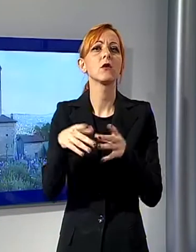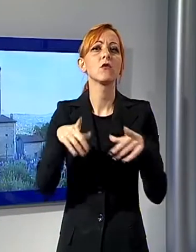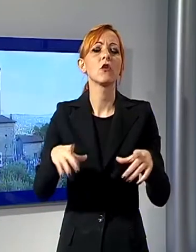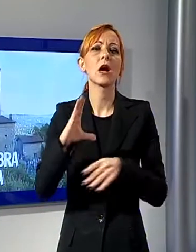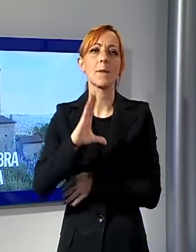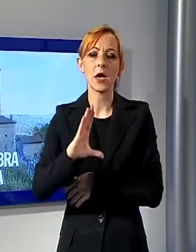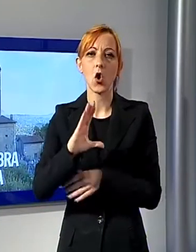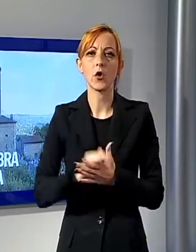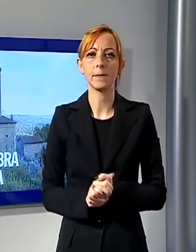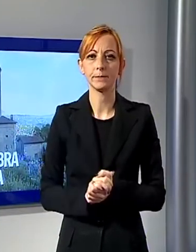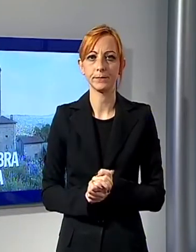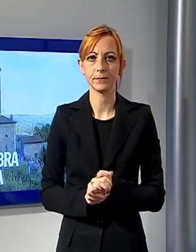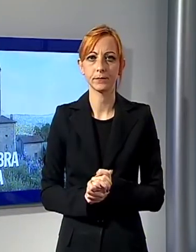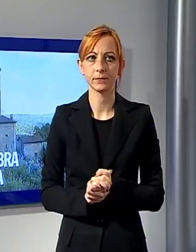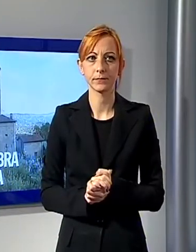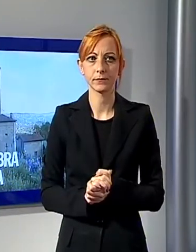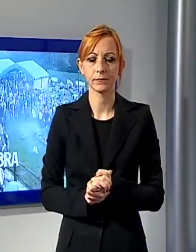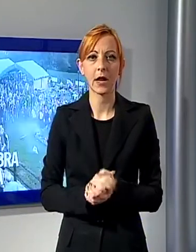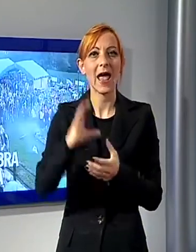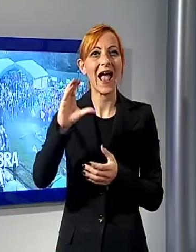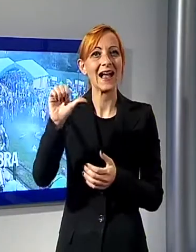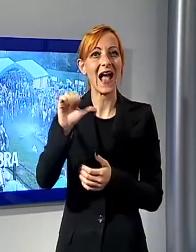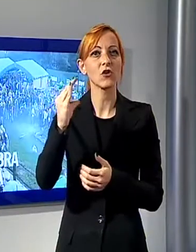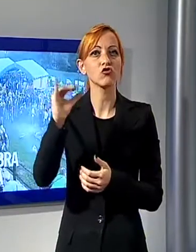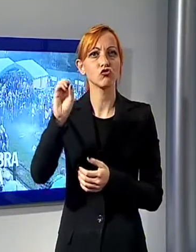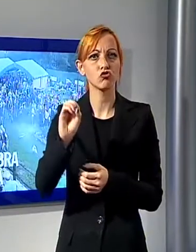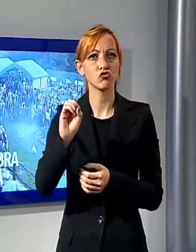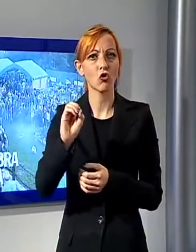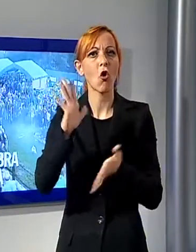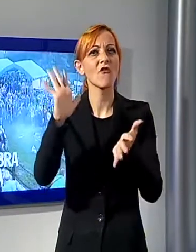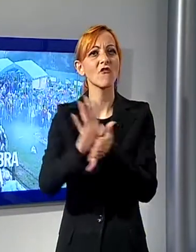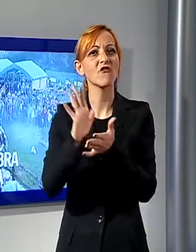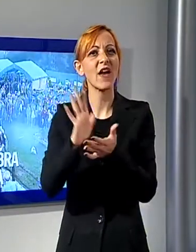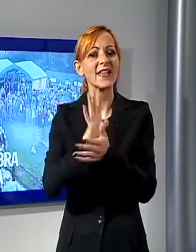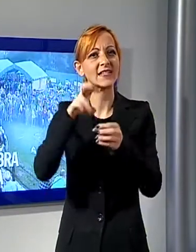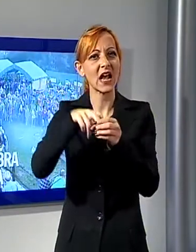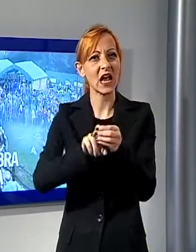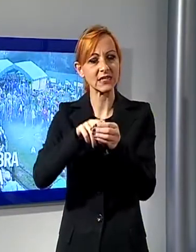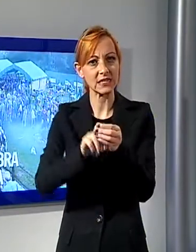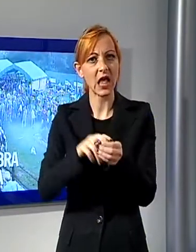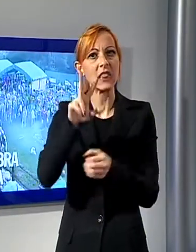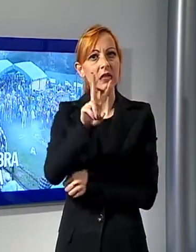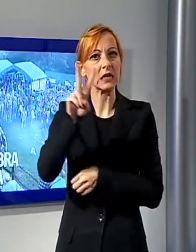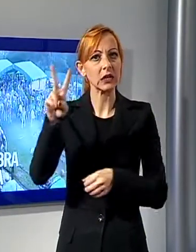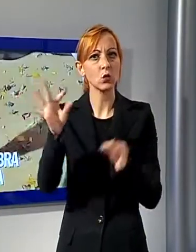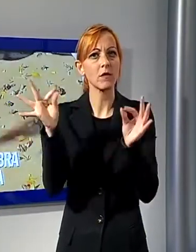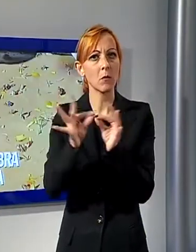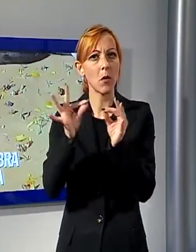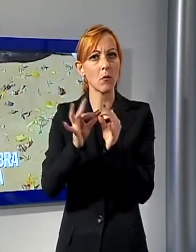Cascio celebra la castagna in archivio con un nuovo record di presenze, la 32esima castagnata in piazza di